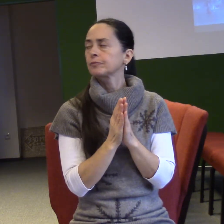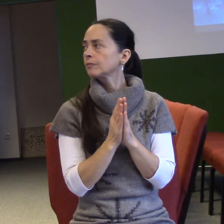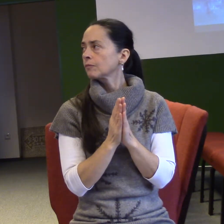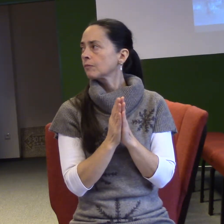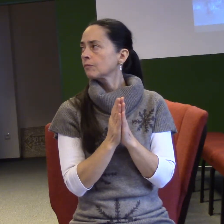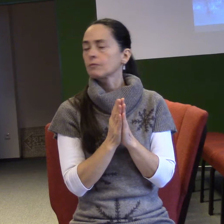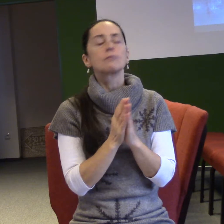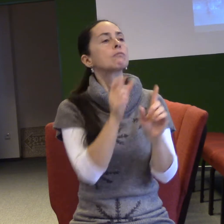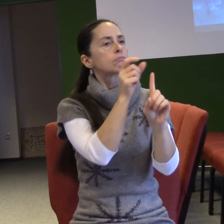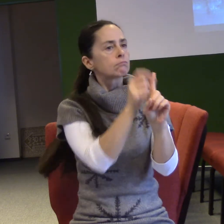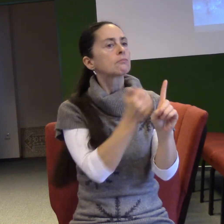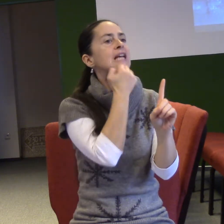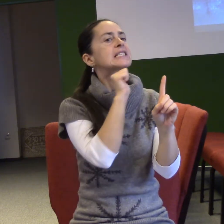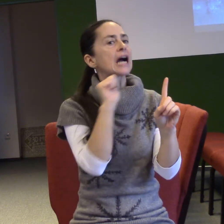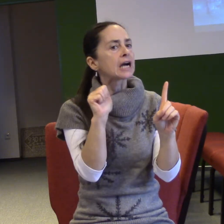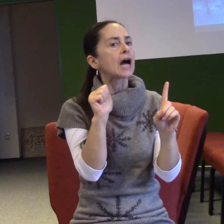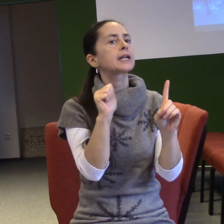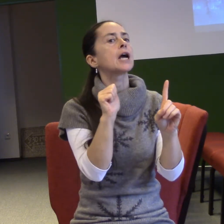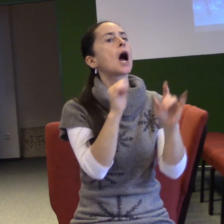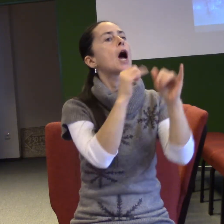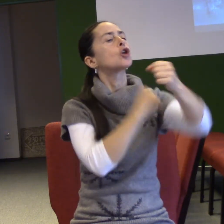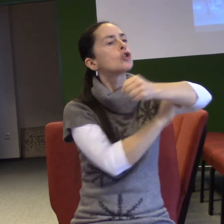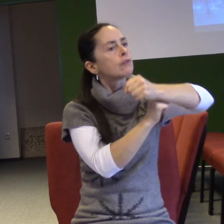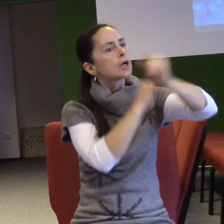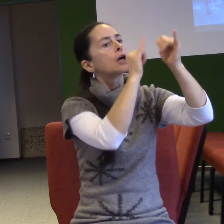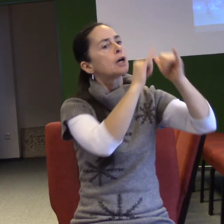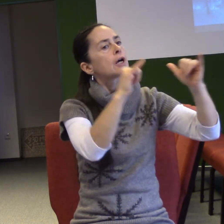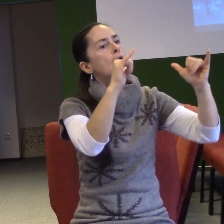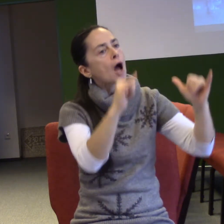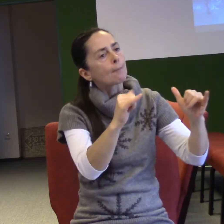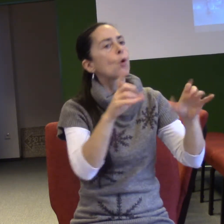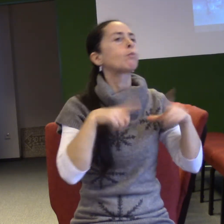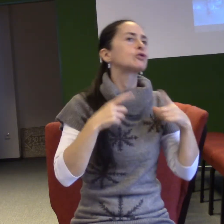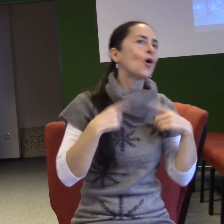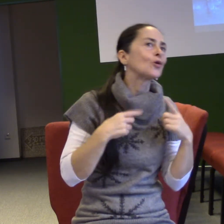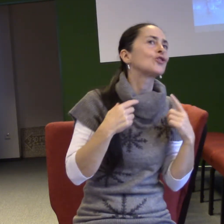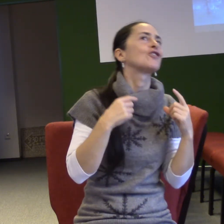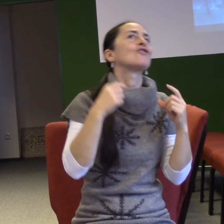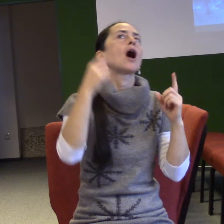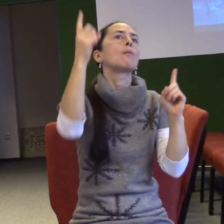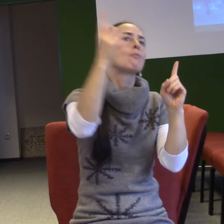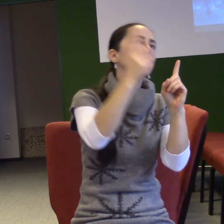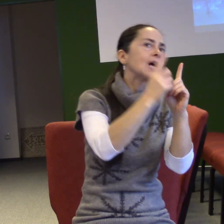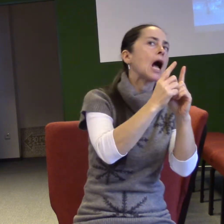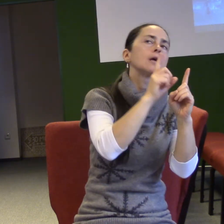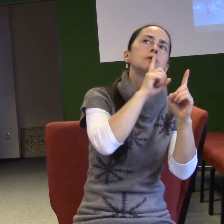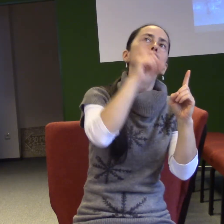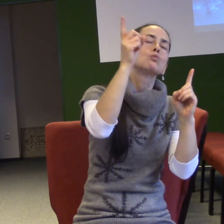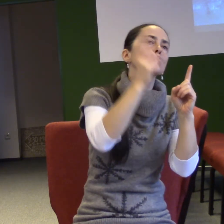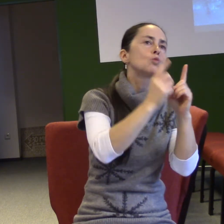Zachariáš si v chrámu prožíval to svoje boží navštívení a měl tam to svoji chvilku stišení s Bohem, tak lidé venku začaly